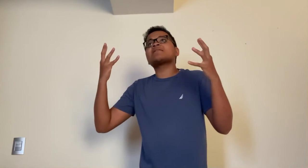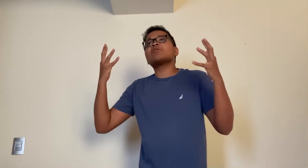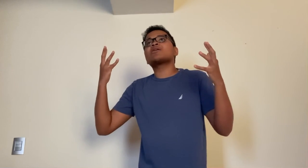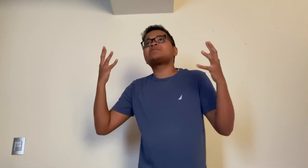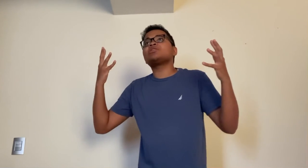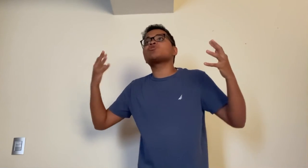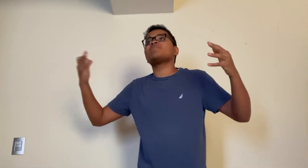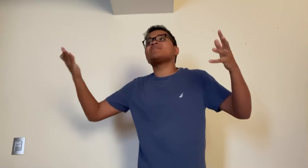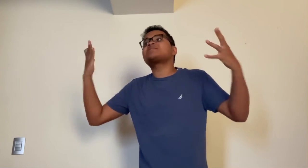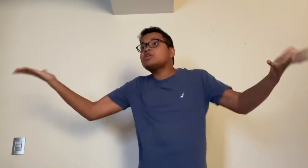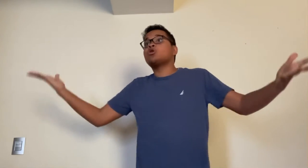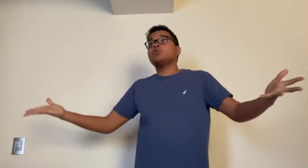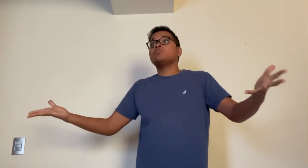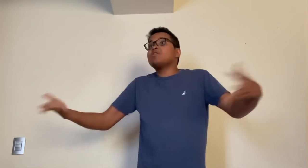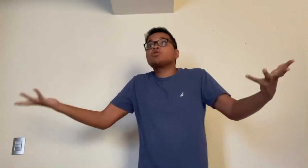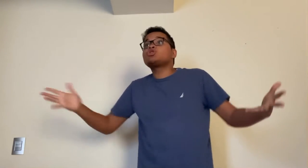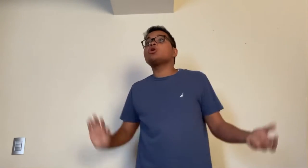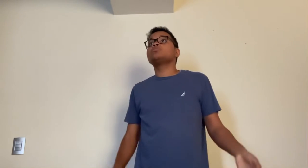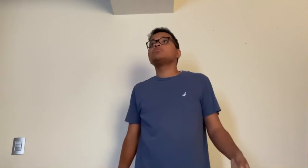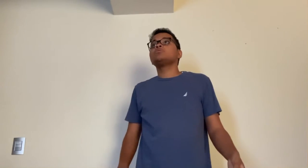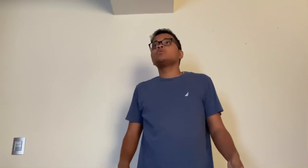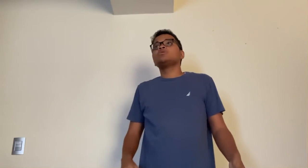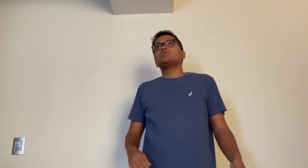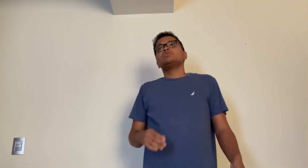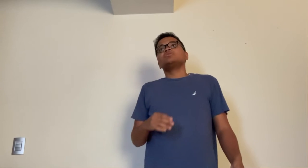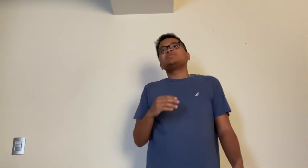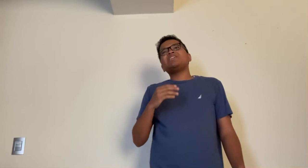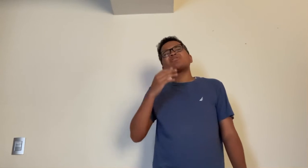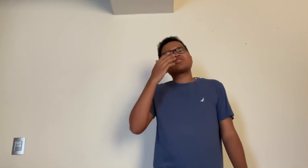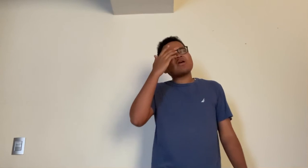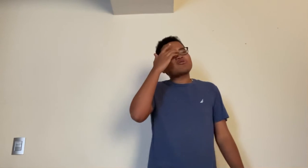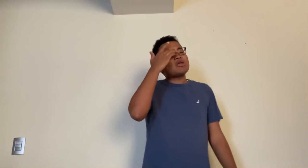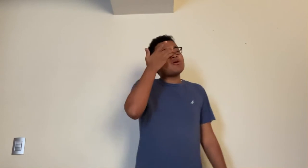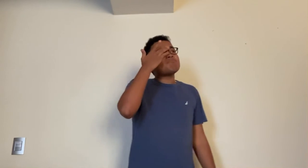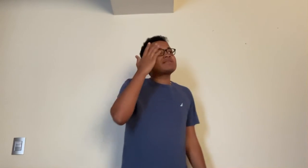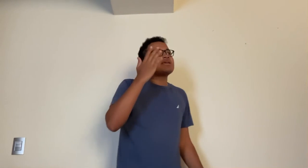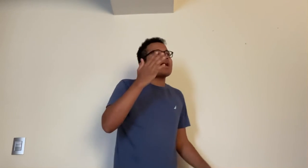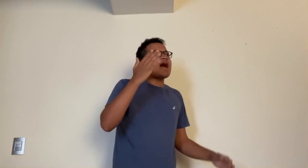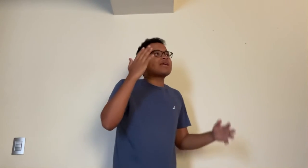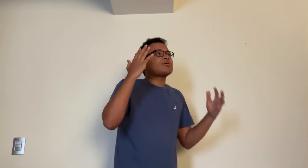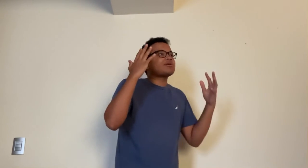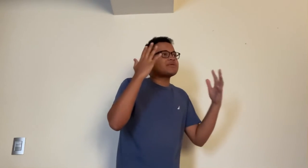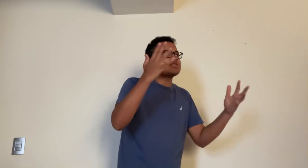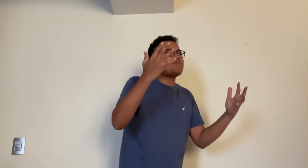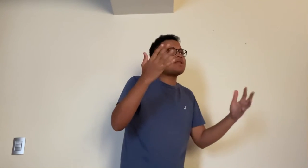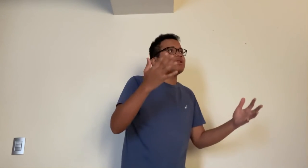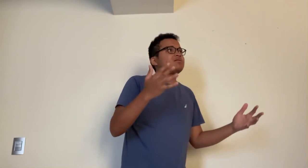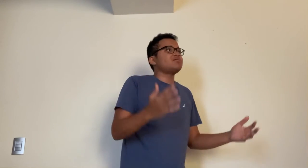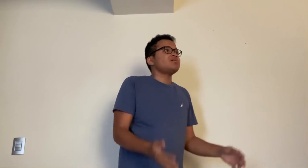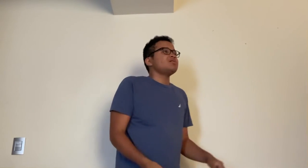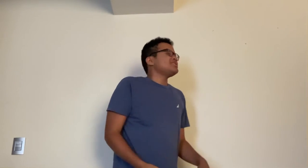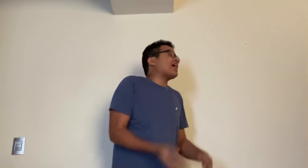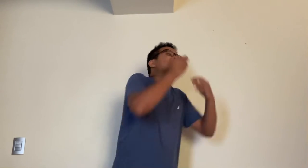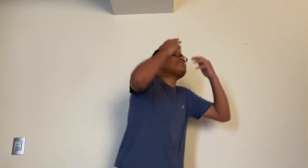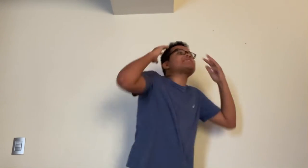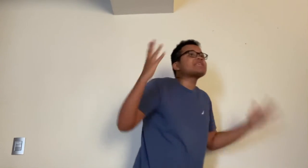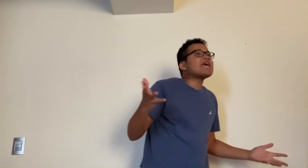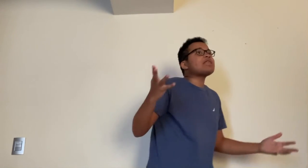algo que decir sobre mi destino, Lucio, mi noción, siento que estoy actuando en base a que los demás esperan. Ya no sé si es él,